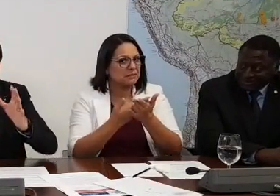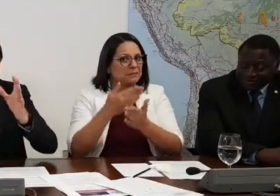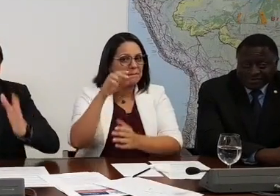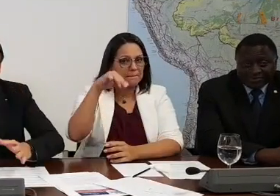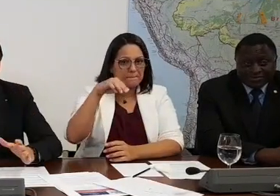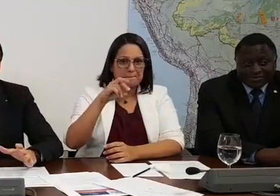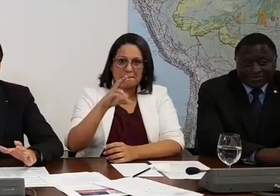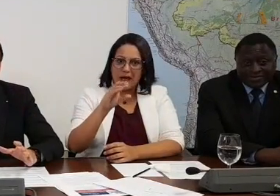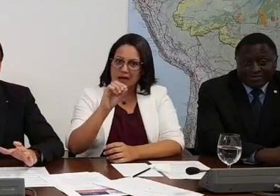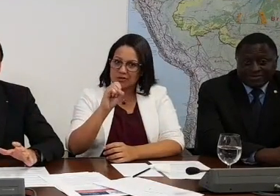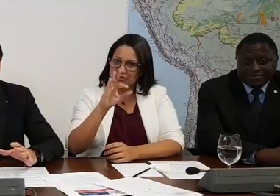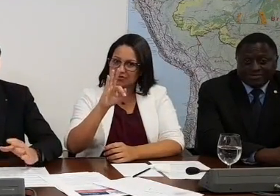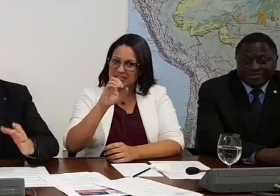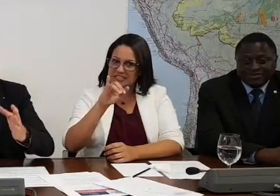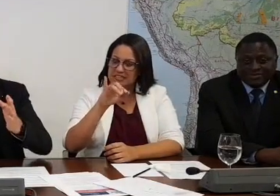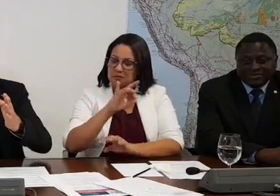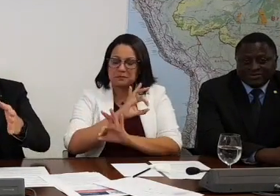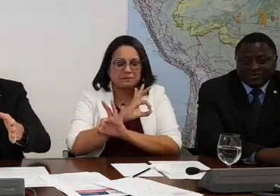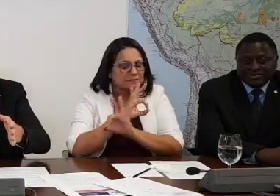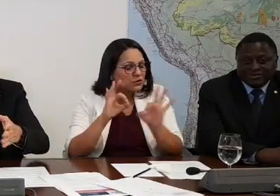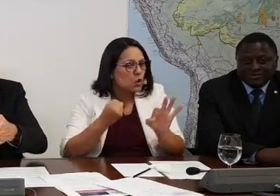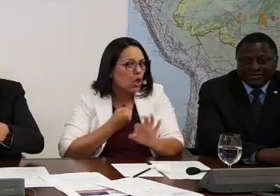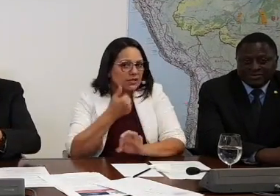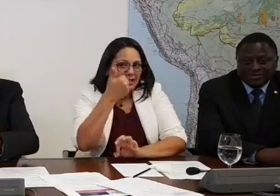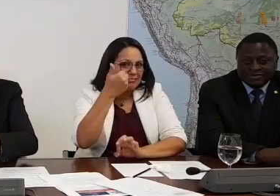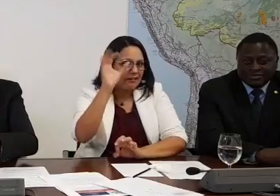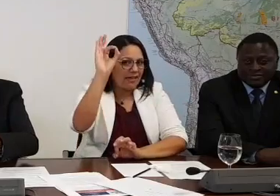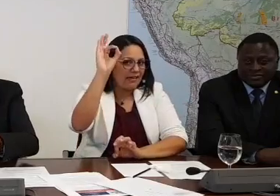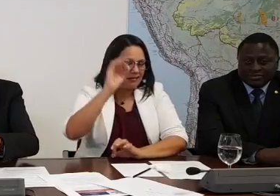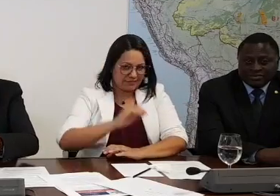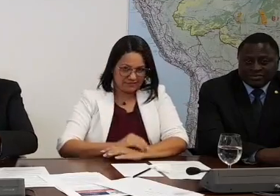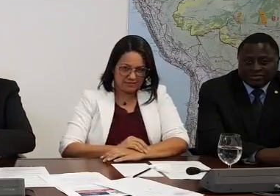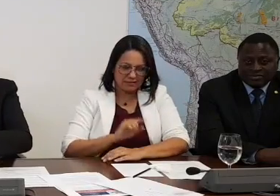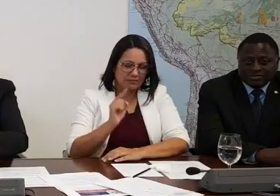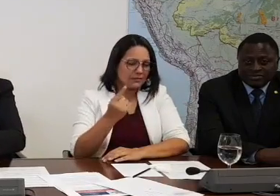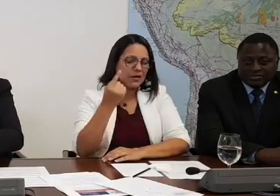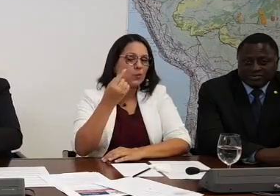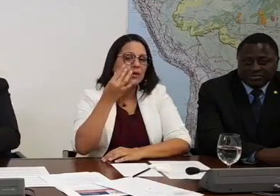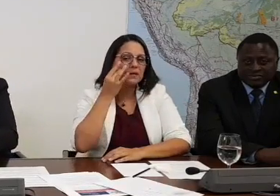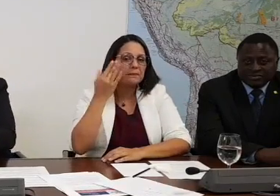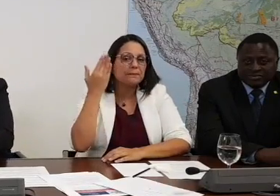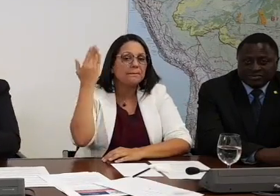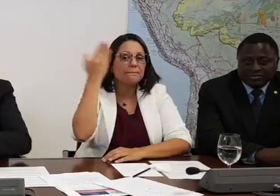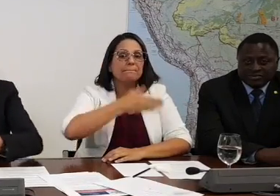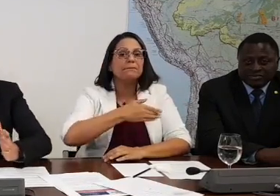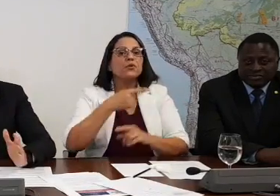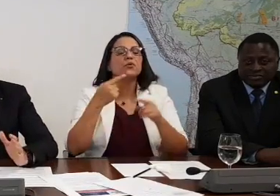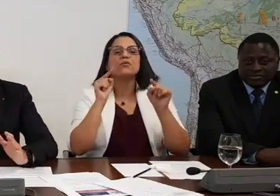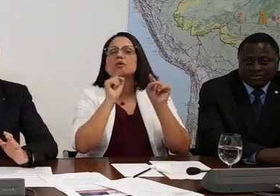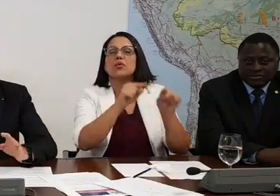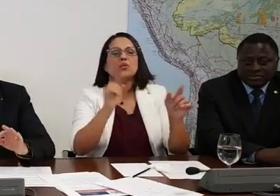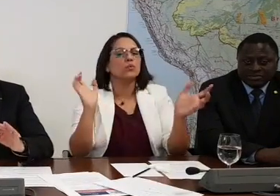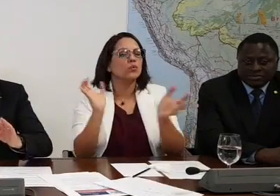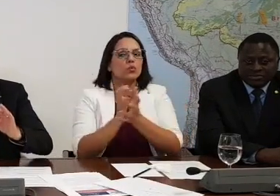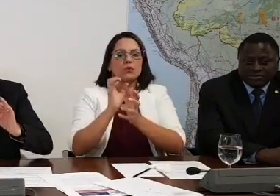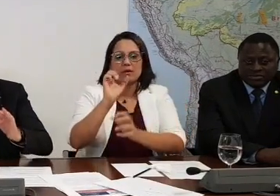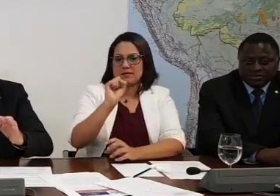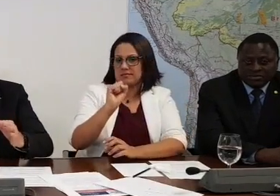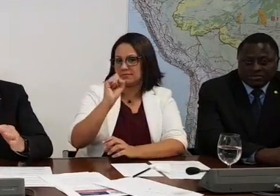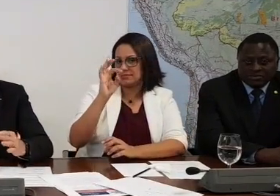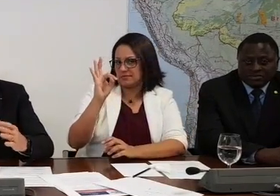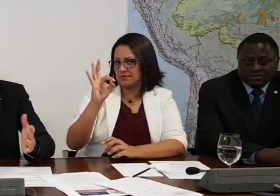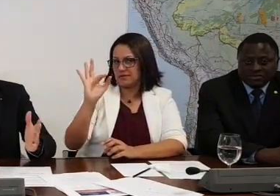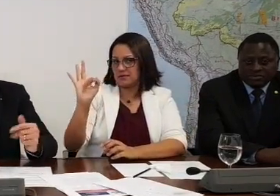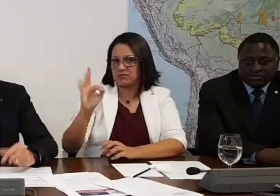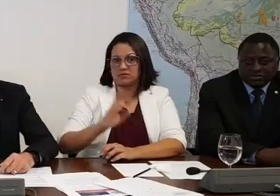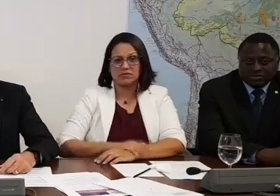Foi dez o Marco Feliciano. Primeiro, ele provou ali, dado, por exemplo, a súmula do Supremo Tribunal Federal, que não